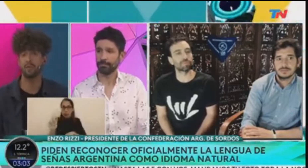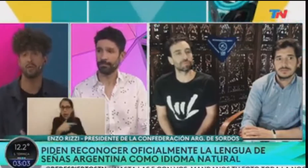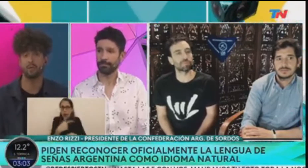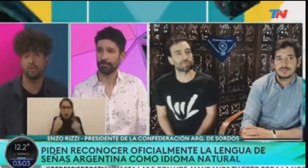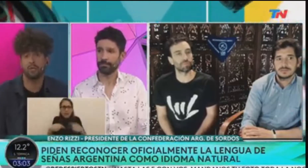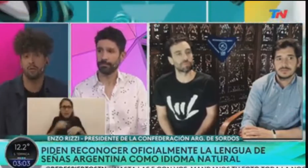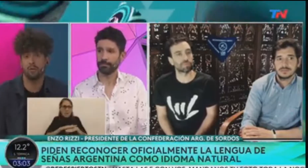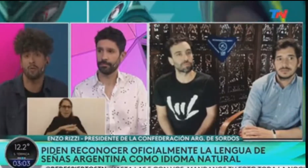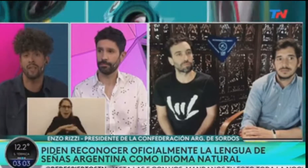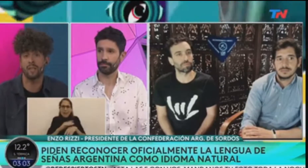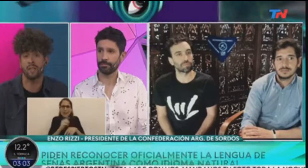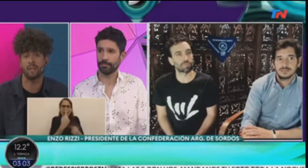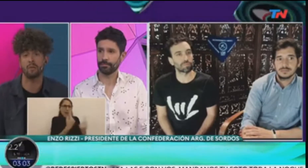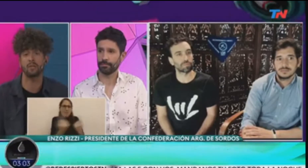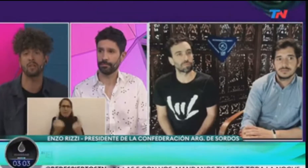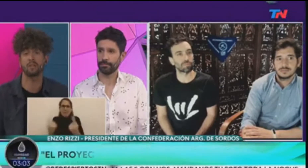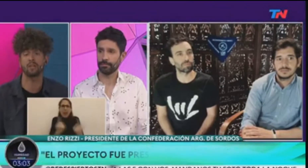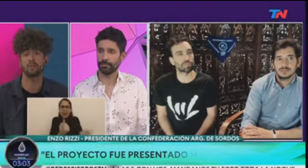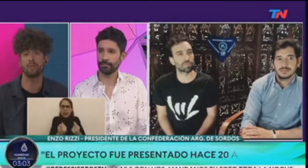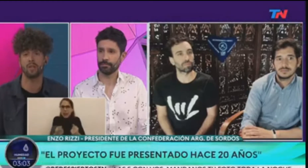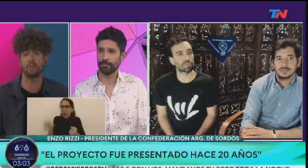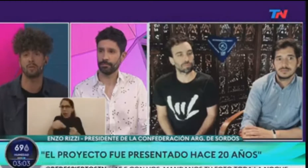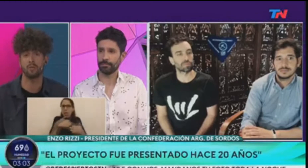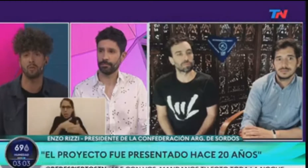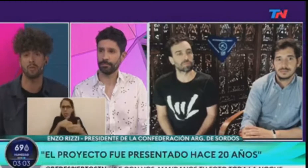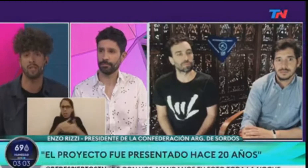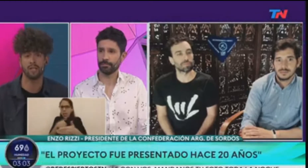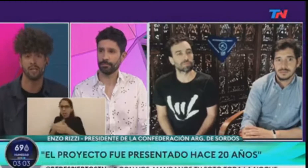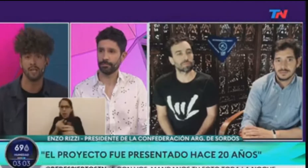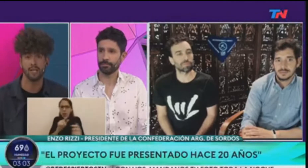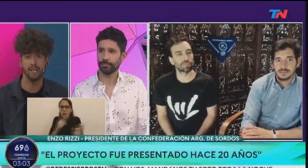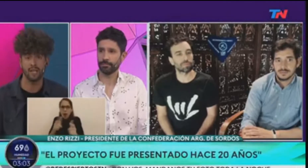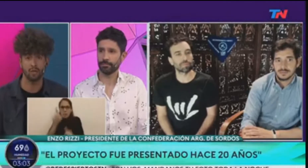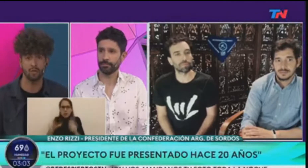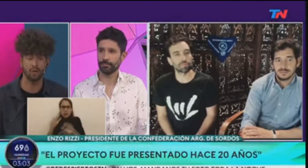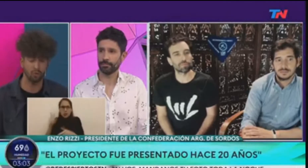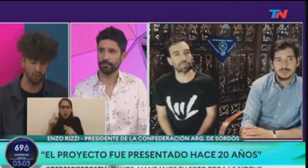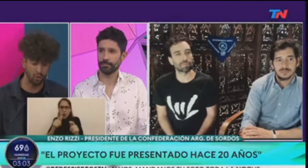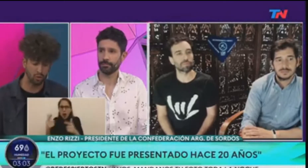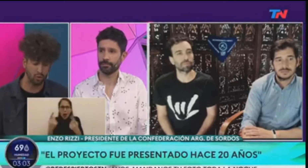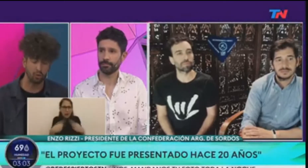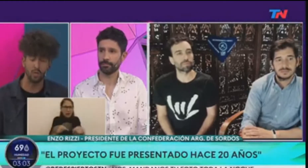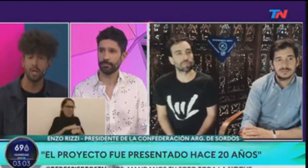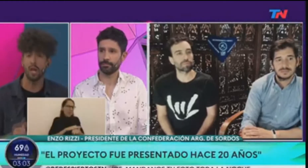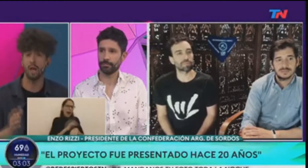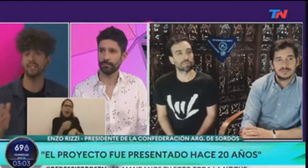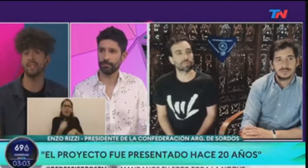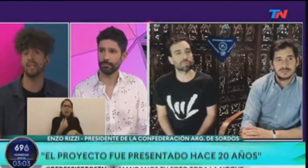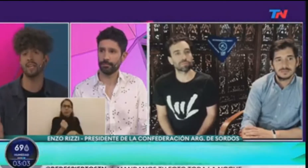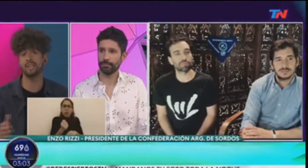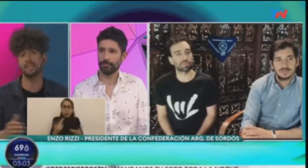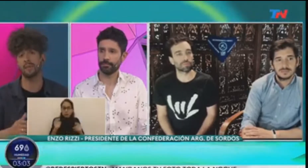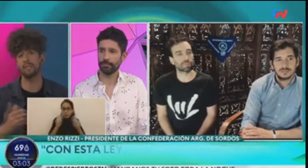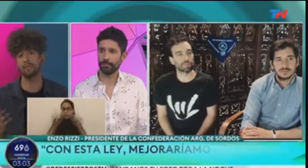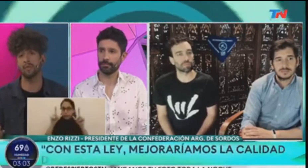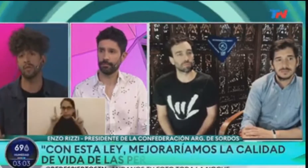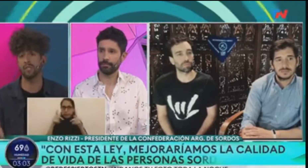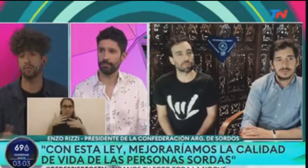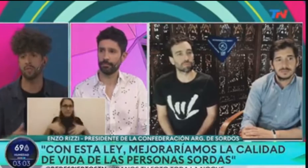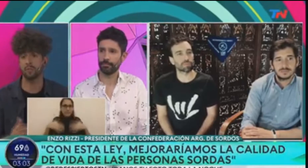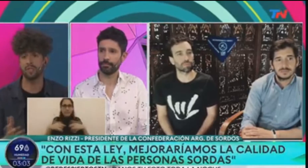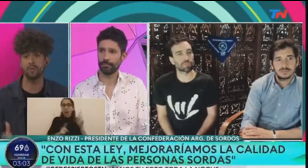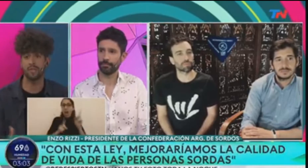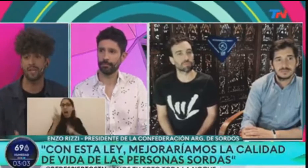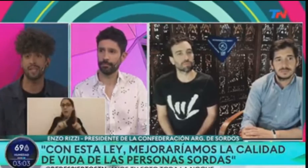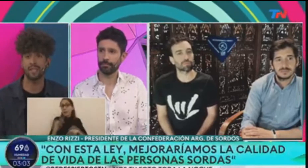y que ustedes no cuentan, que las personas sordas no cuentan y que nos abren los ojos a nosotros. A veces que dependemos de los